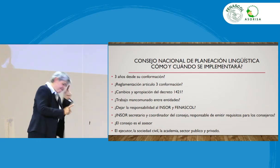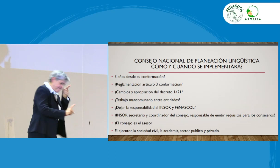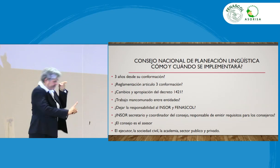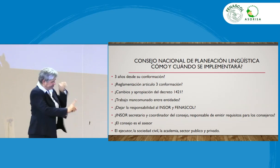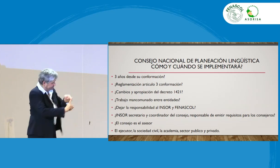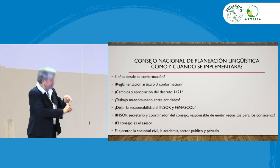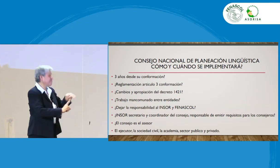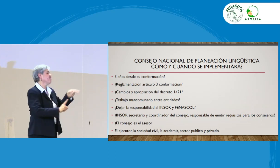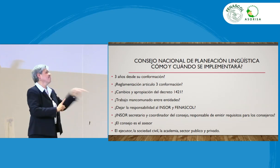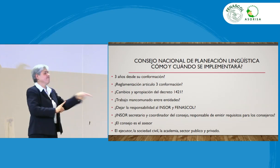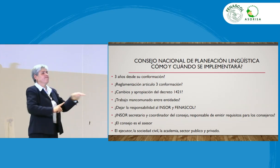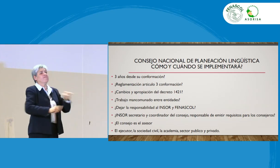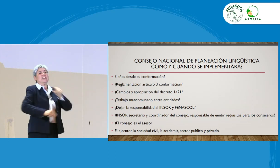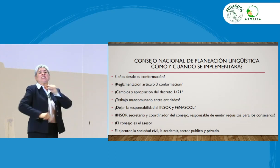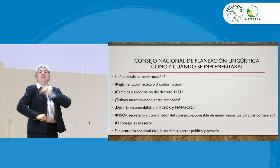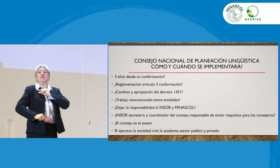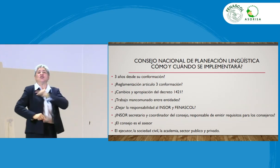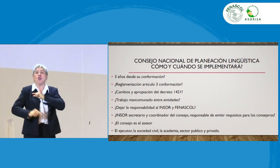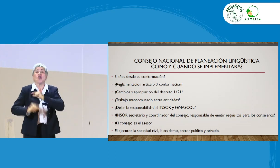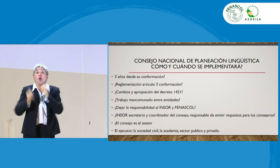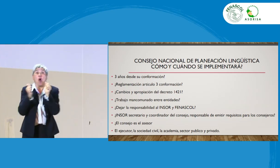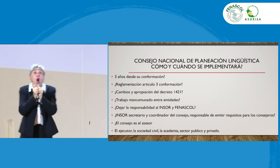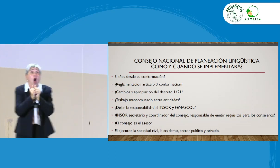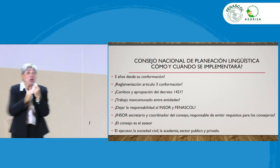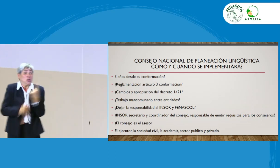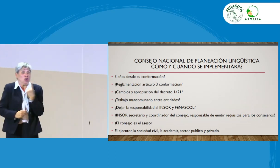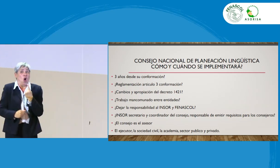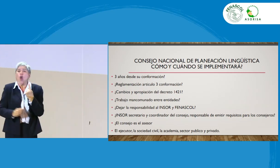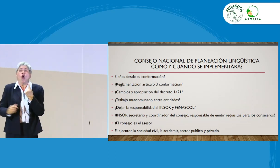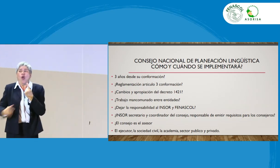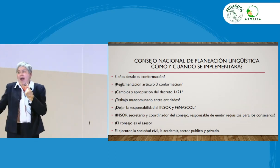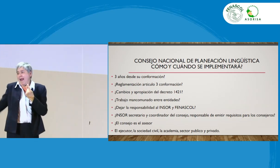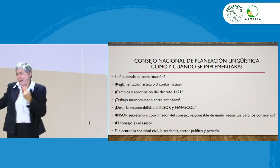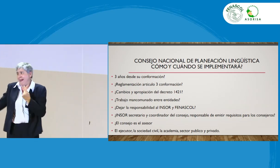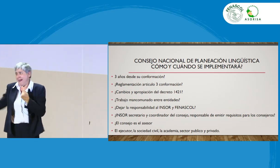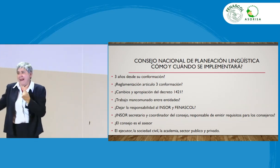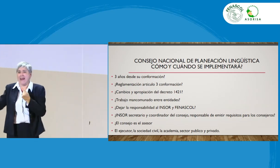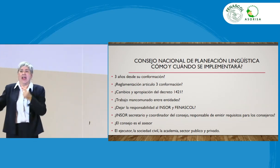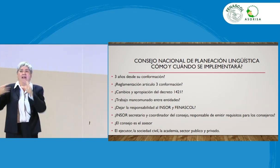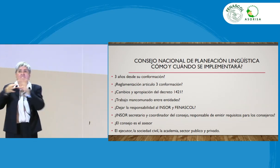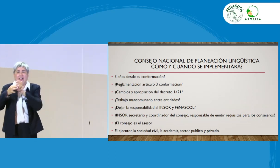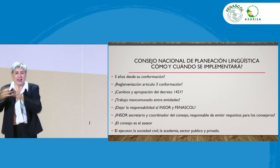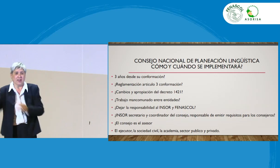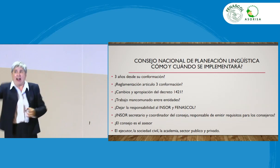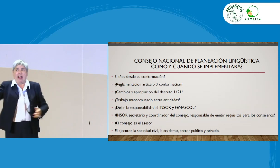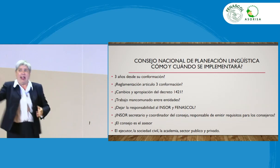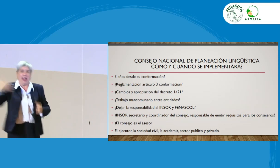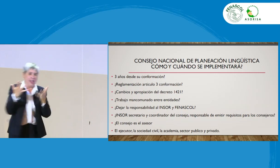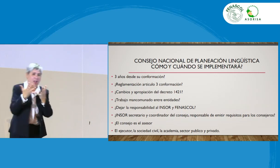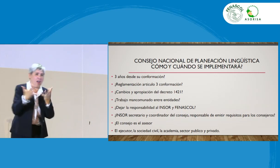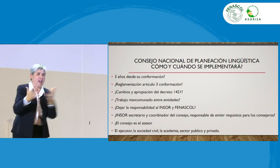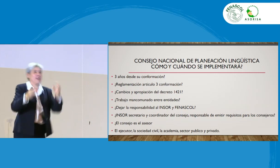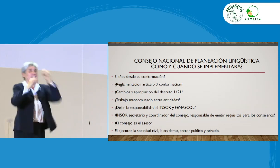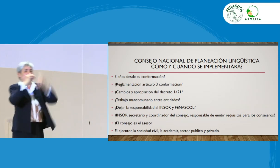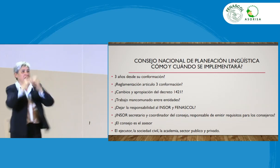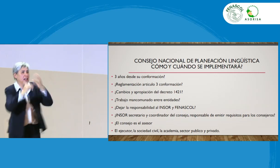podamos pensar, y, pues, el objetivo del INSOR no es solo el INSOR, también está Fenascor, COPSAC, Acedus, y demás